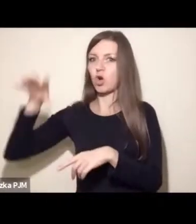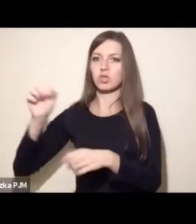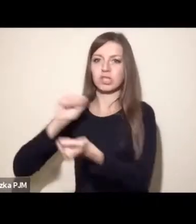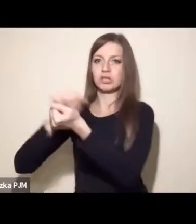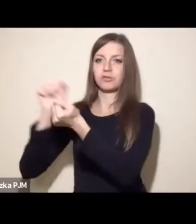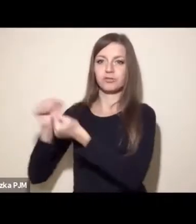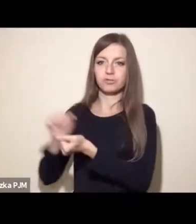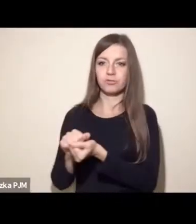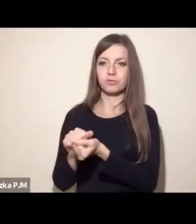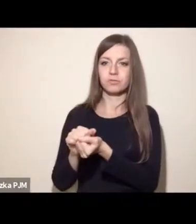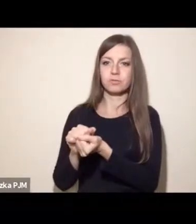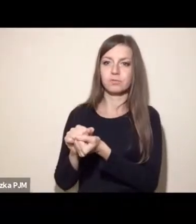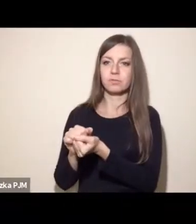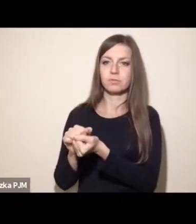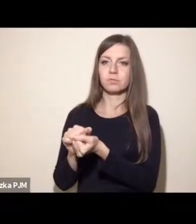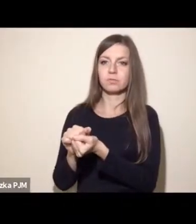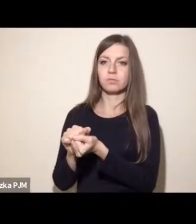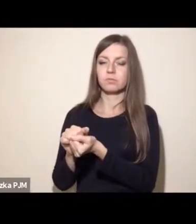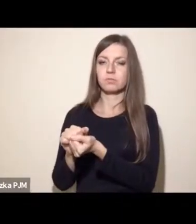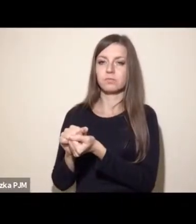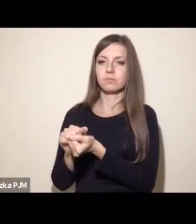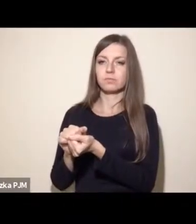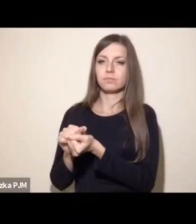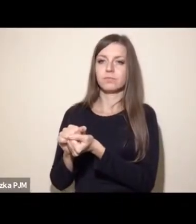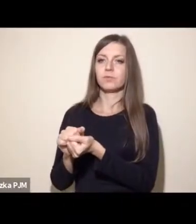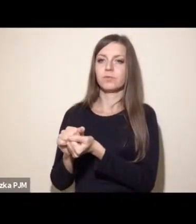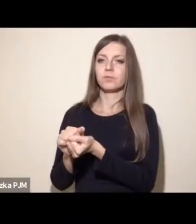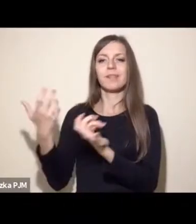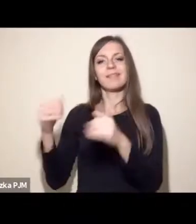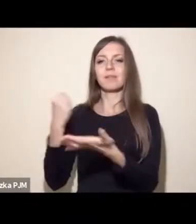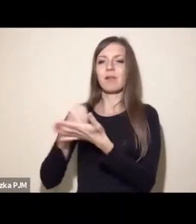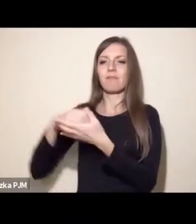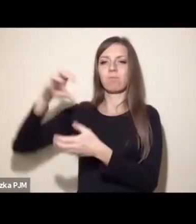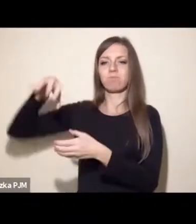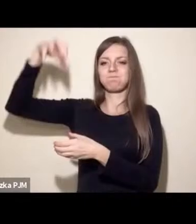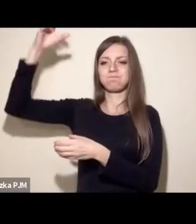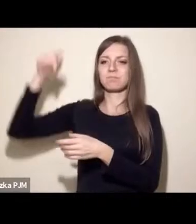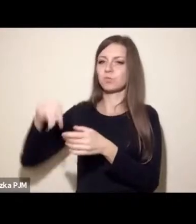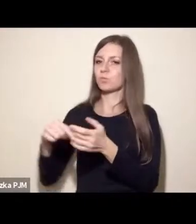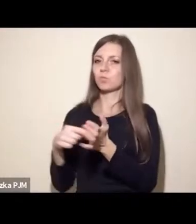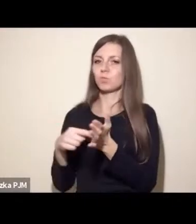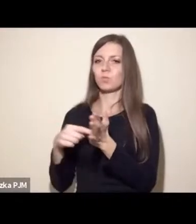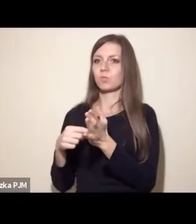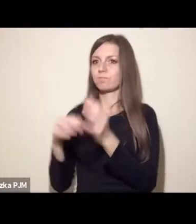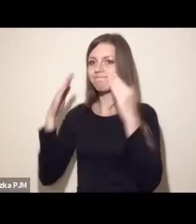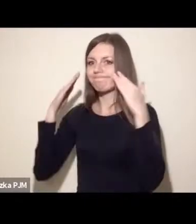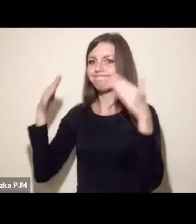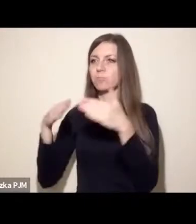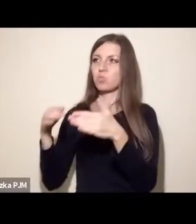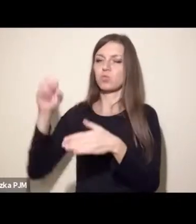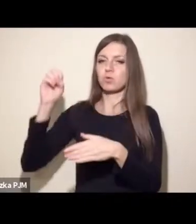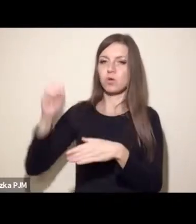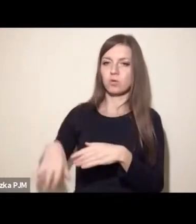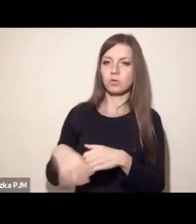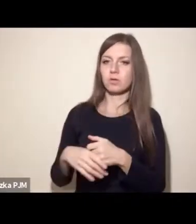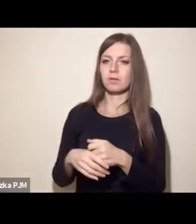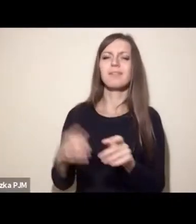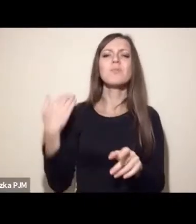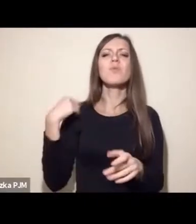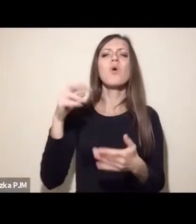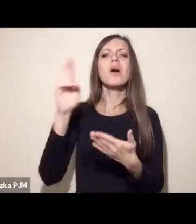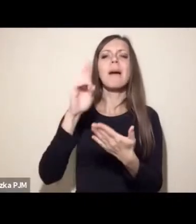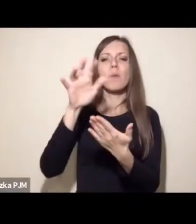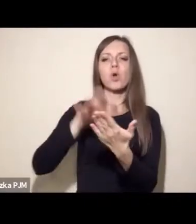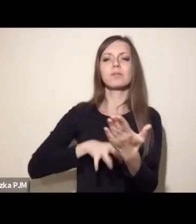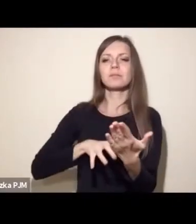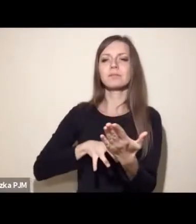musi być uwzględniony w strategiach redukcji emisji. Zresztą, jak możemy przeczytać w najnowszym raporcie Międzyrządowego